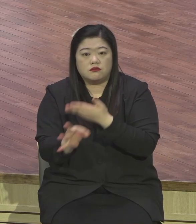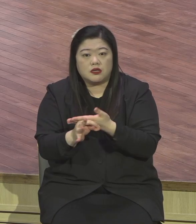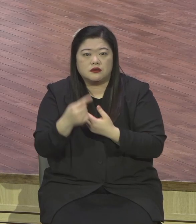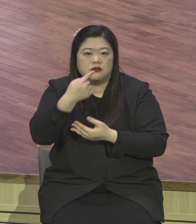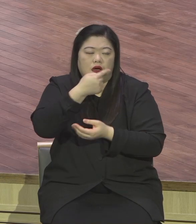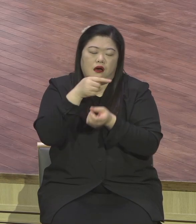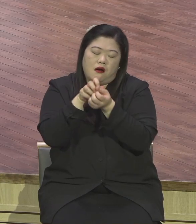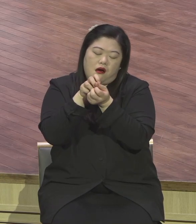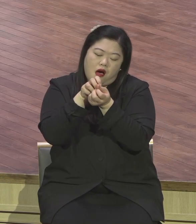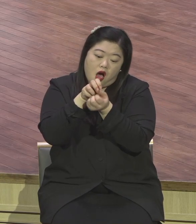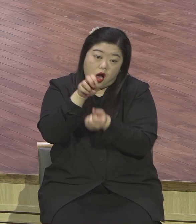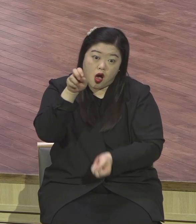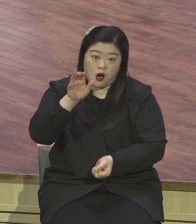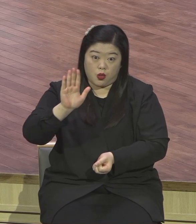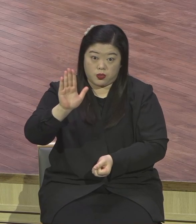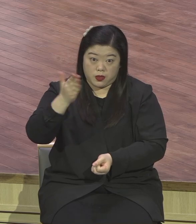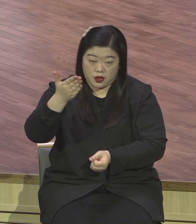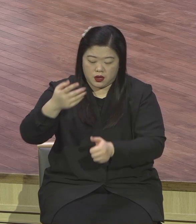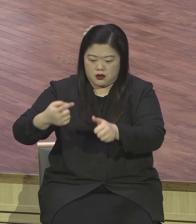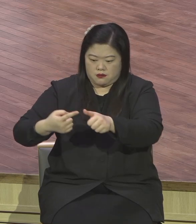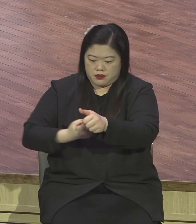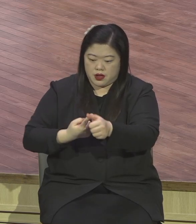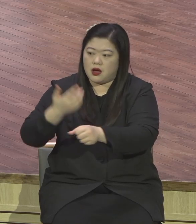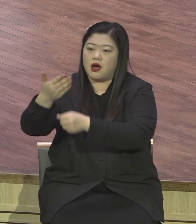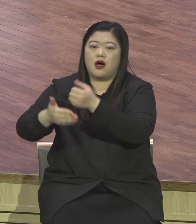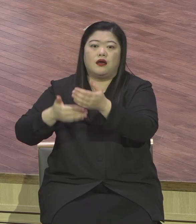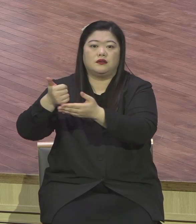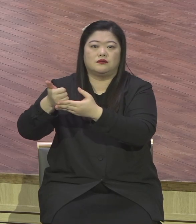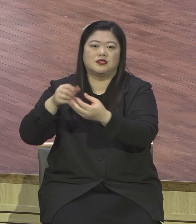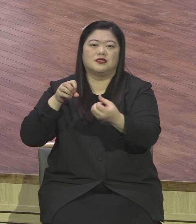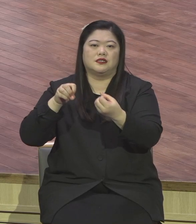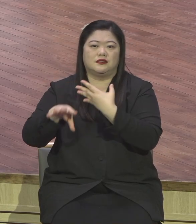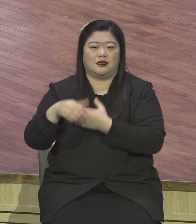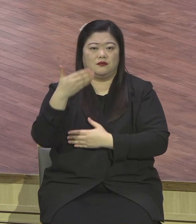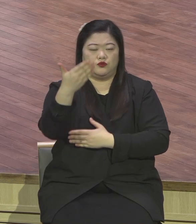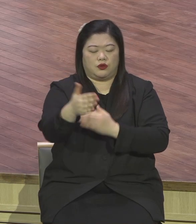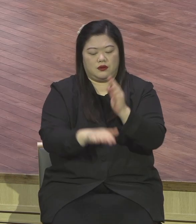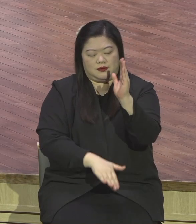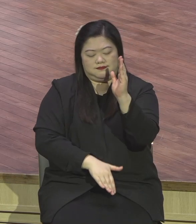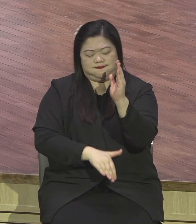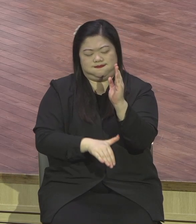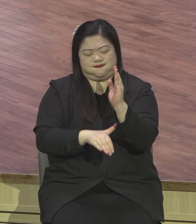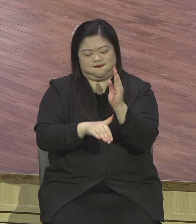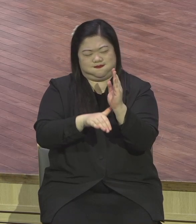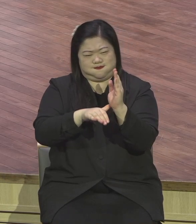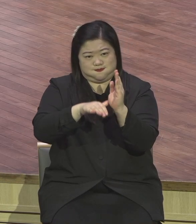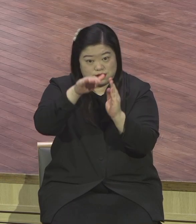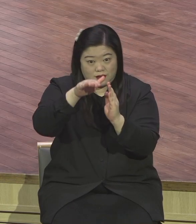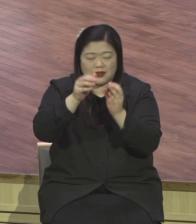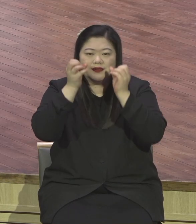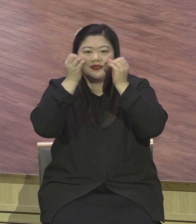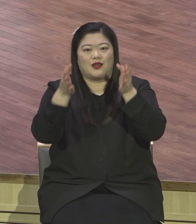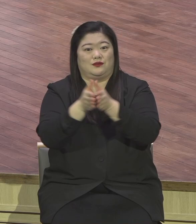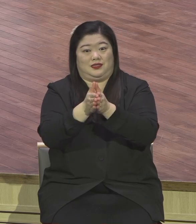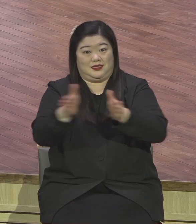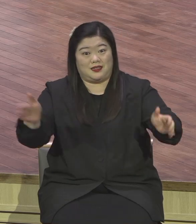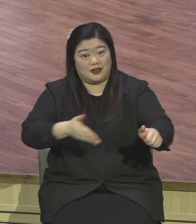237 나라 서미스의 응답을 받는 새로운 시작이 되기를 제모로 축복합니다. 두